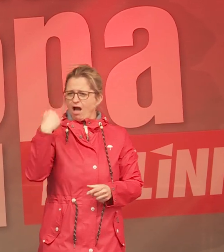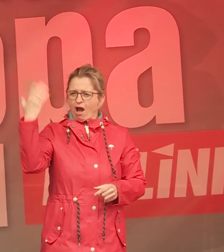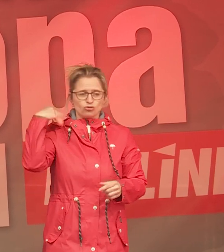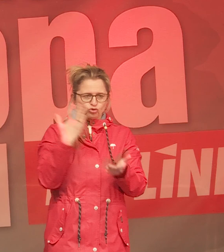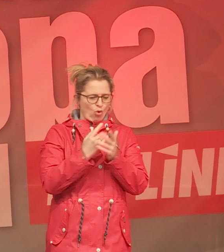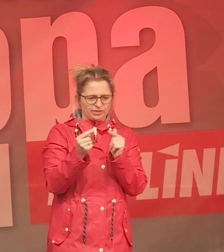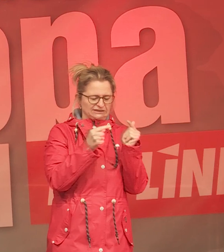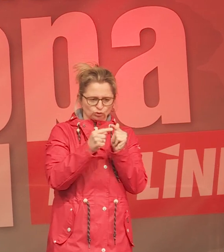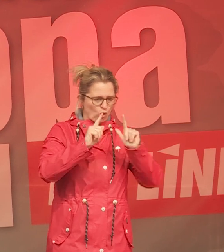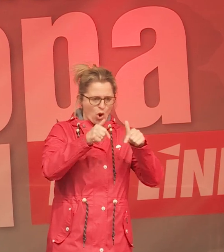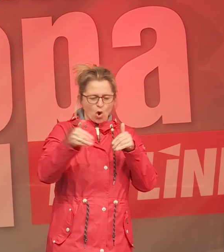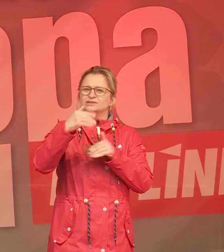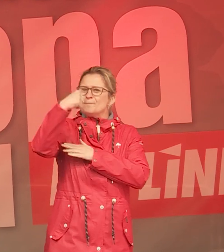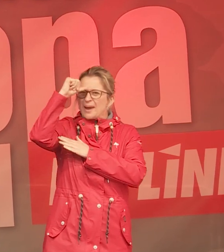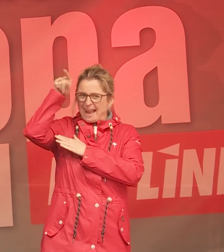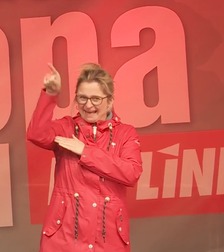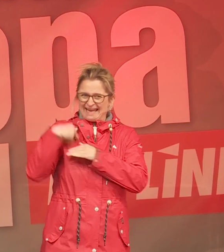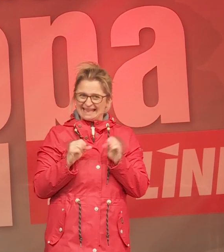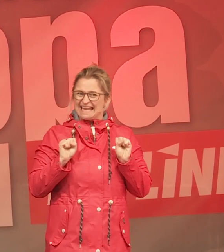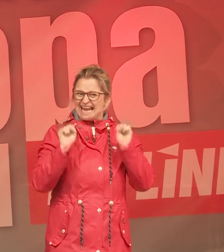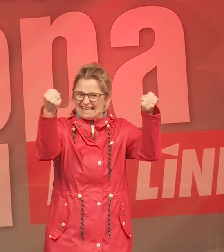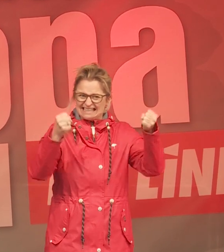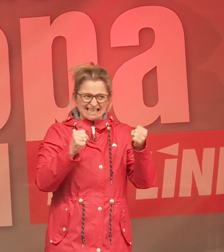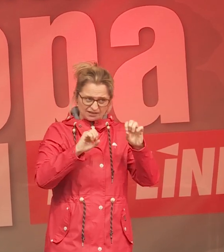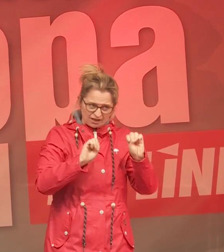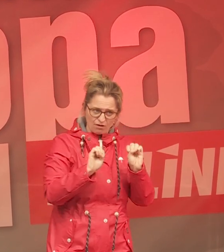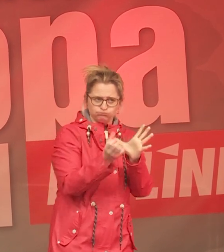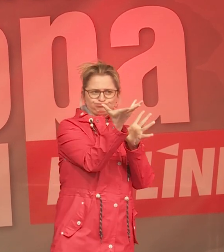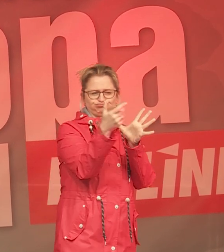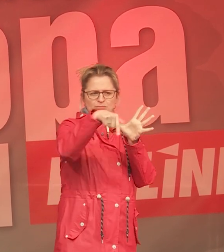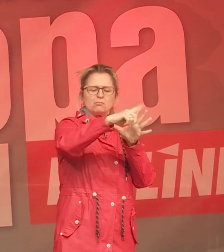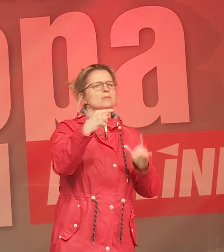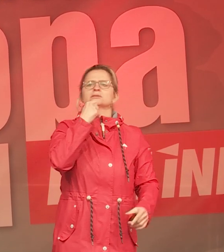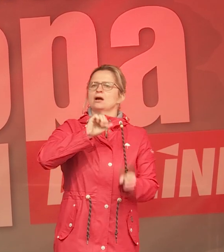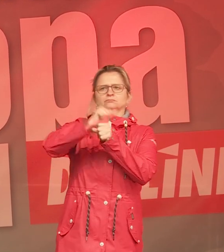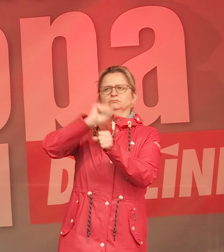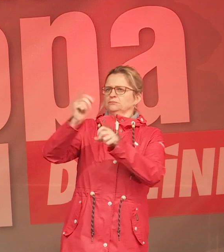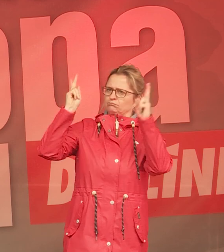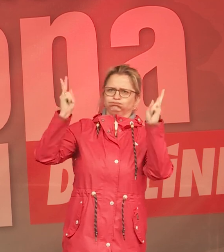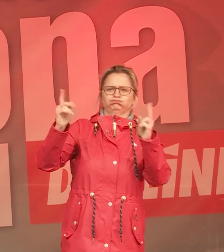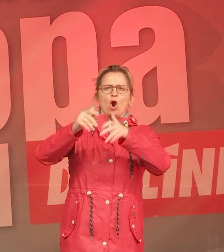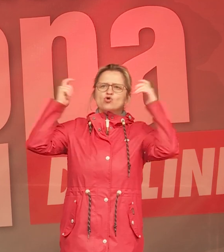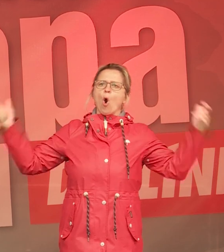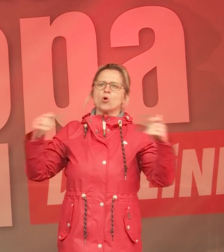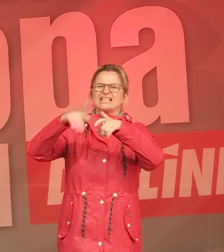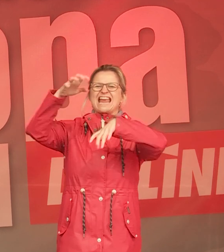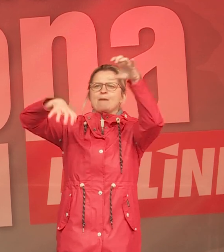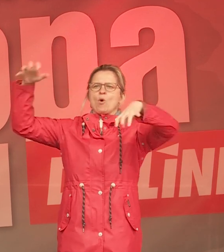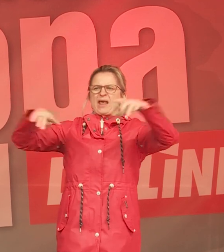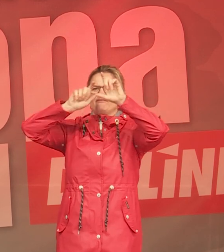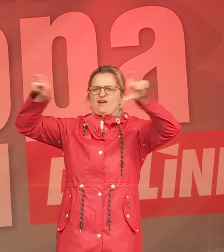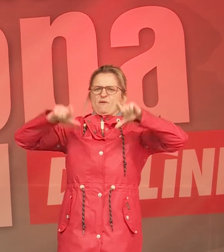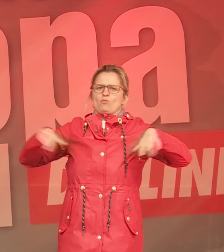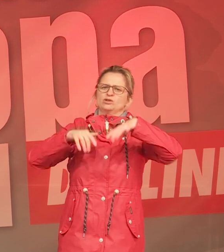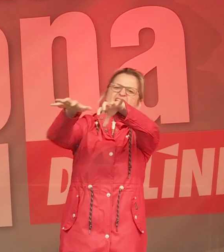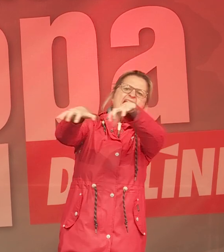entzündet, dass sich in Berlin eine Initiative gegründet hat, die gesagt hat, wir müssen die großen Immobilienhaie enteignen. Da